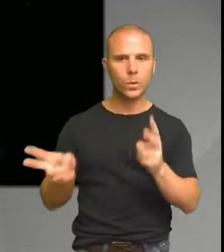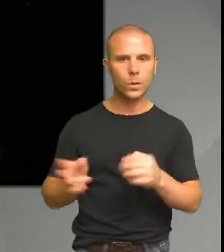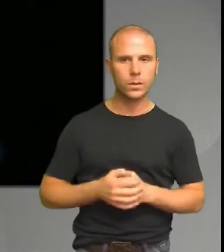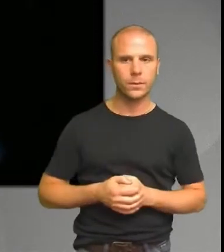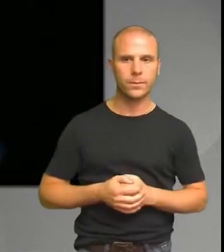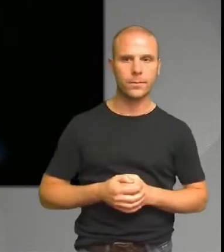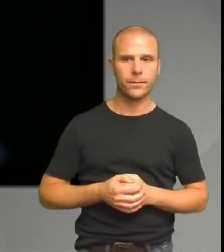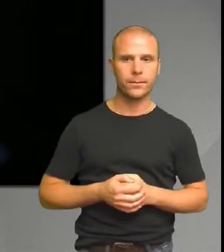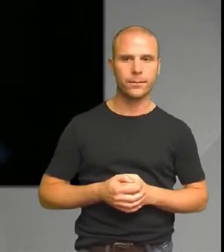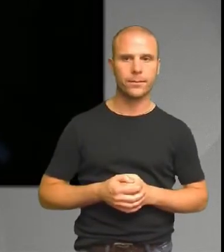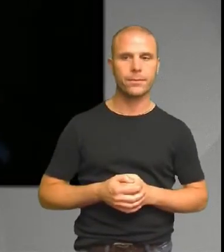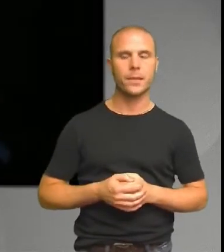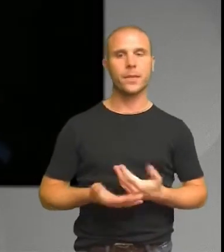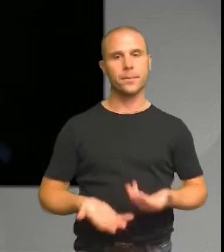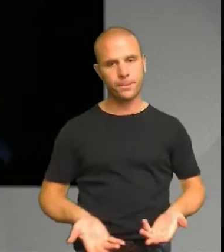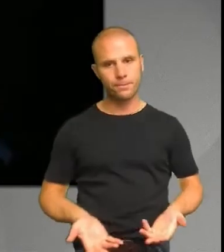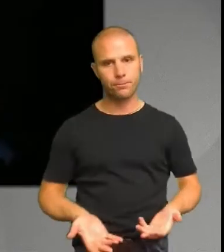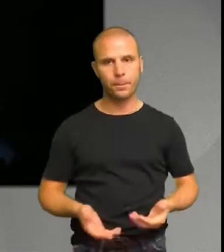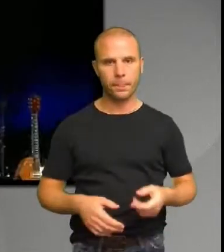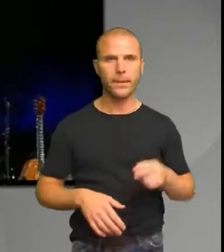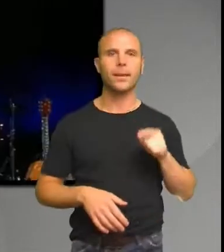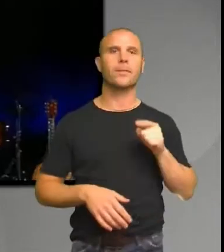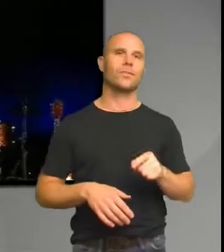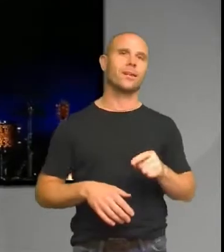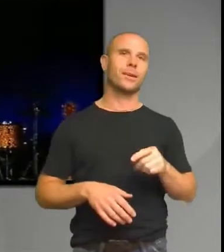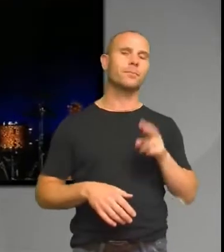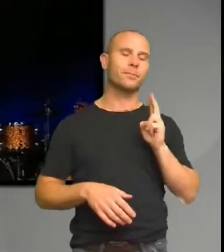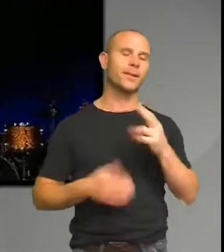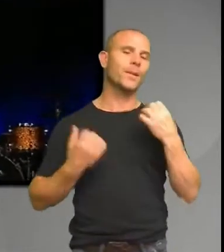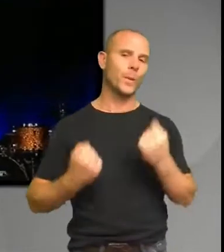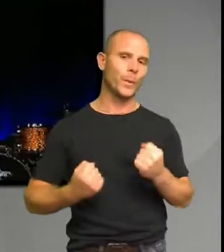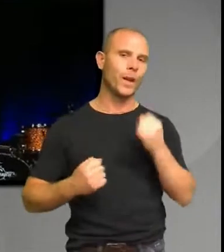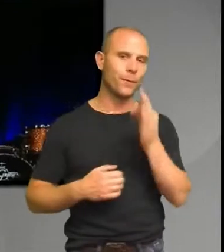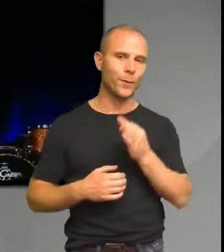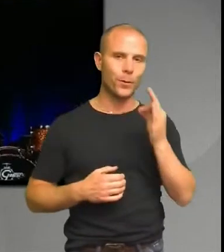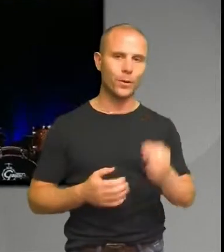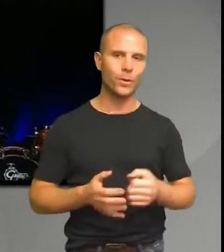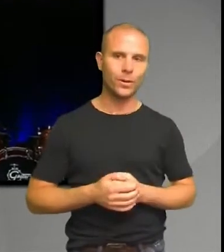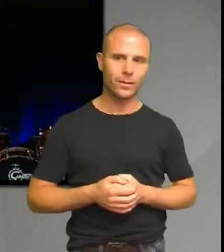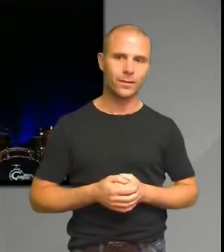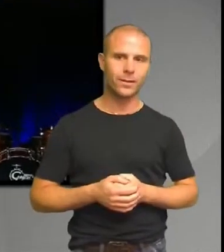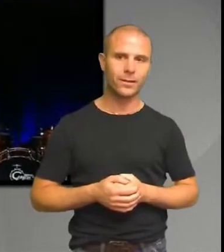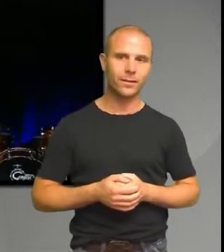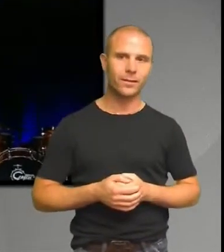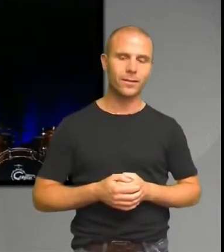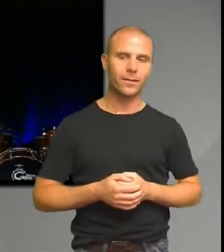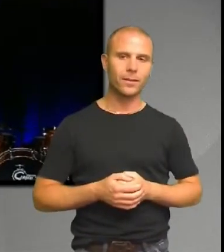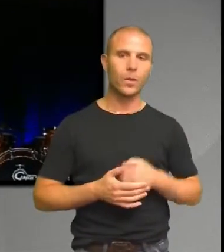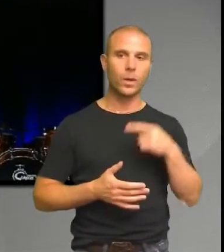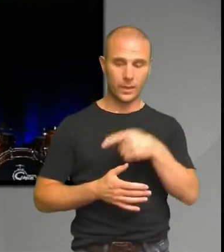Det är ganska tunga frågor det här. Det här är varför? Eller det här är hur det ser ut just nu. Nu